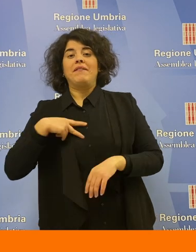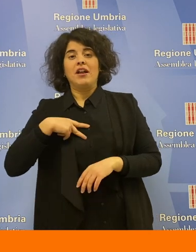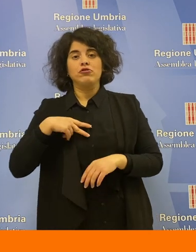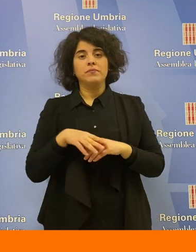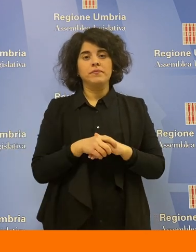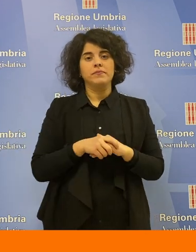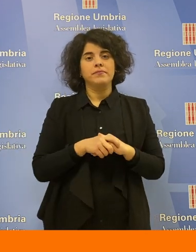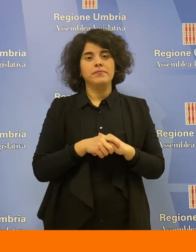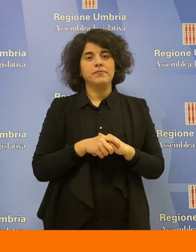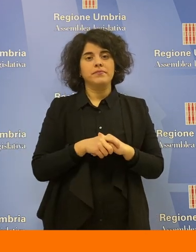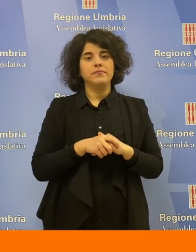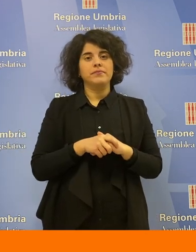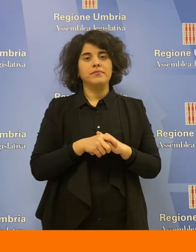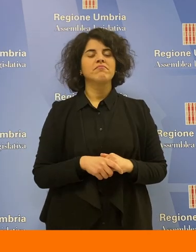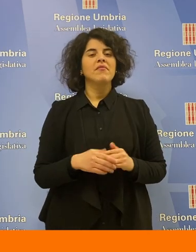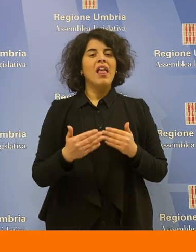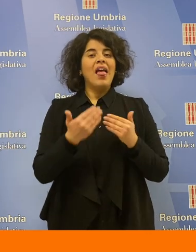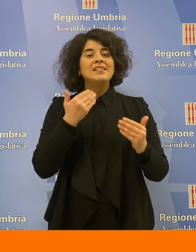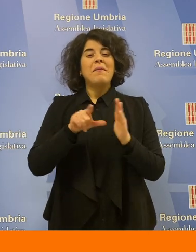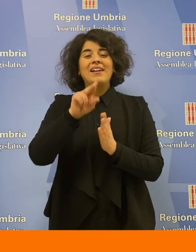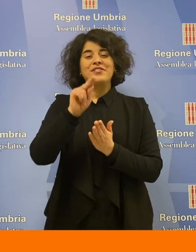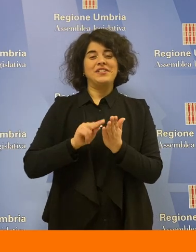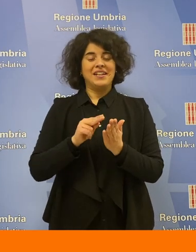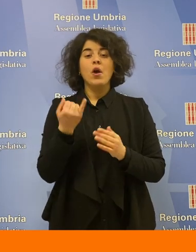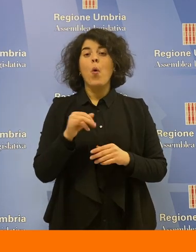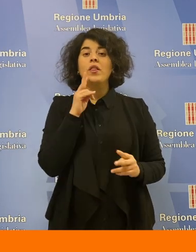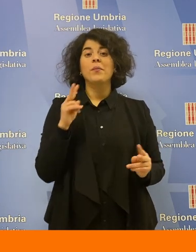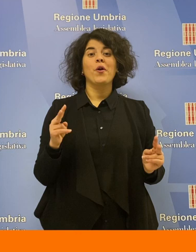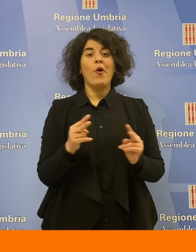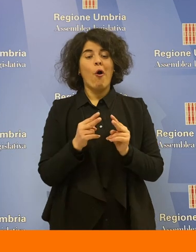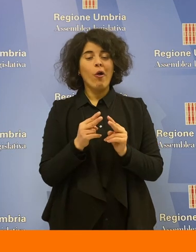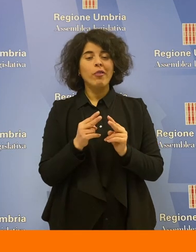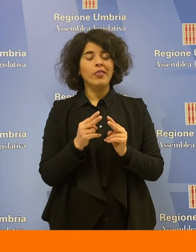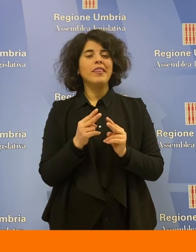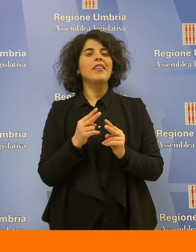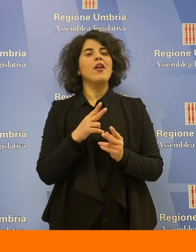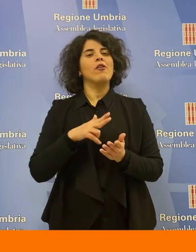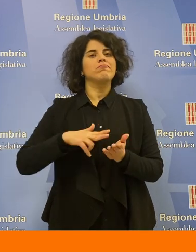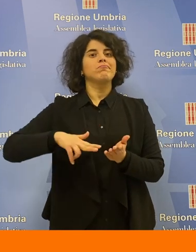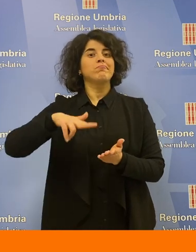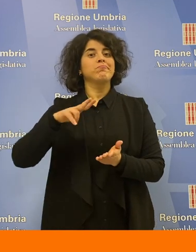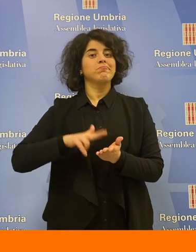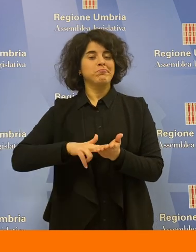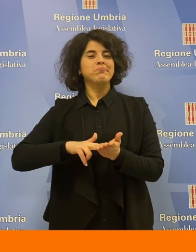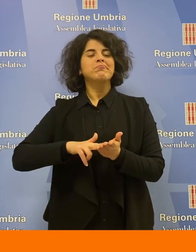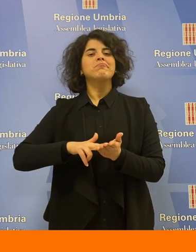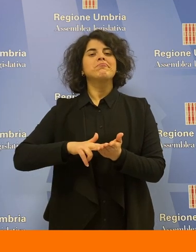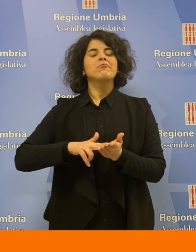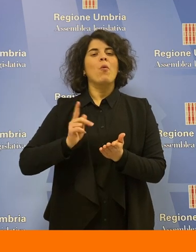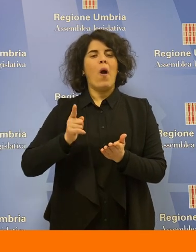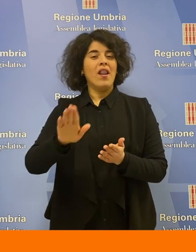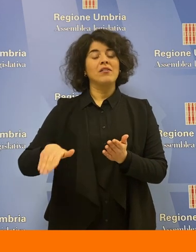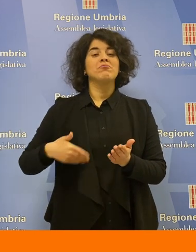comunale di Termini. L'Assemblea legislativa, nell'ultima seduta, ha anche approvato la mozione